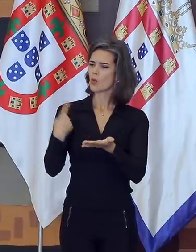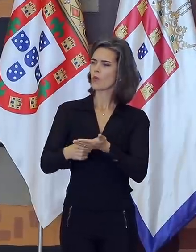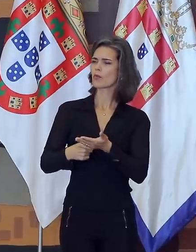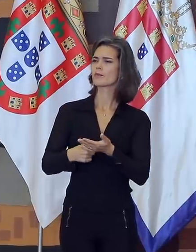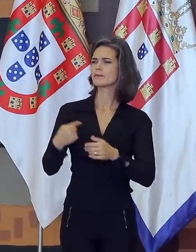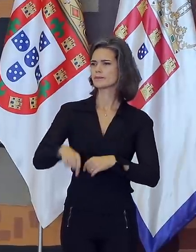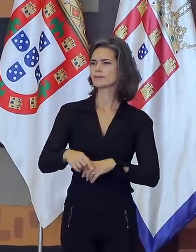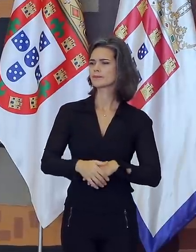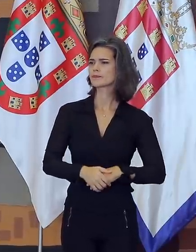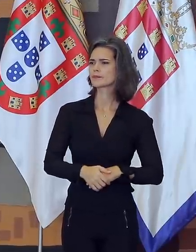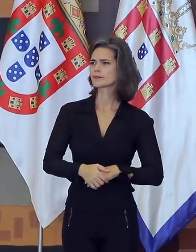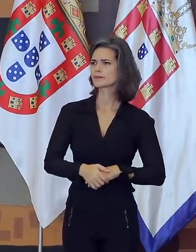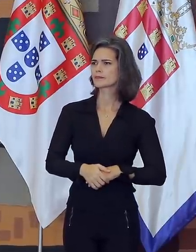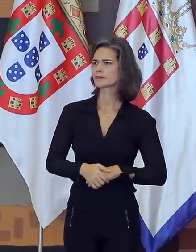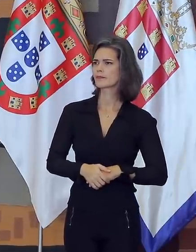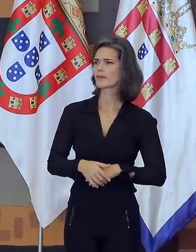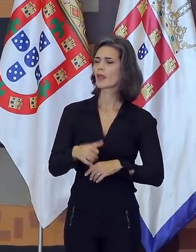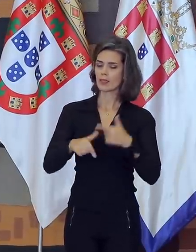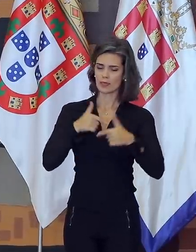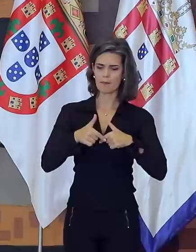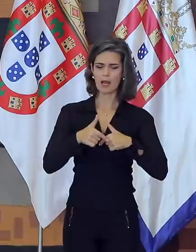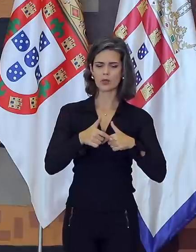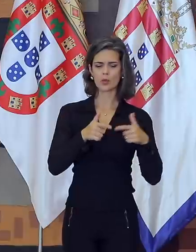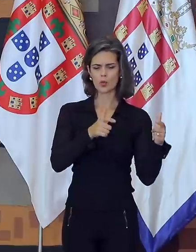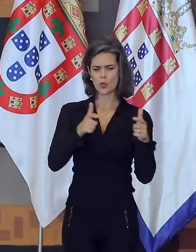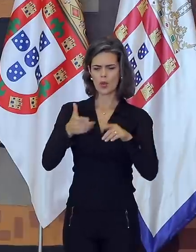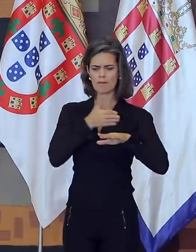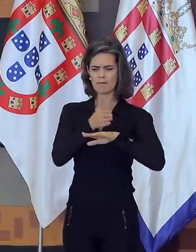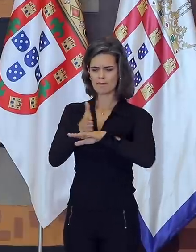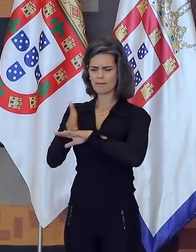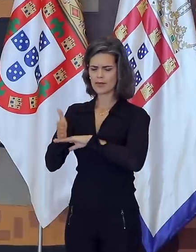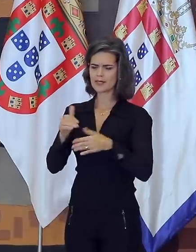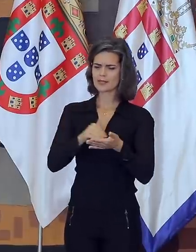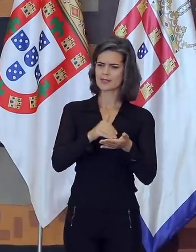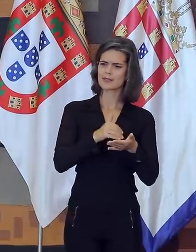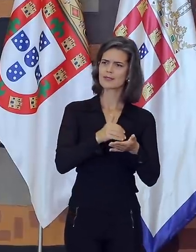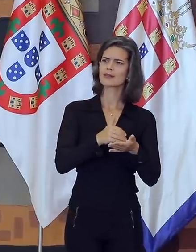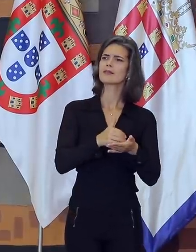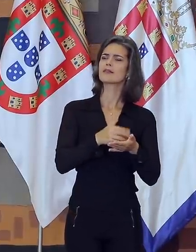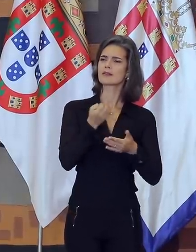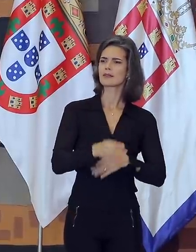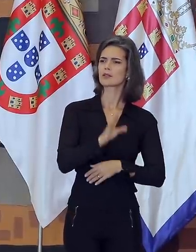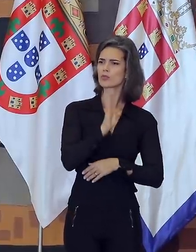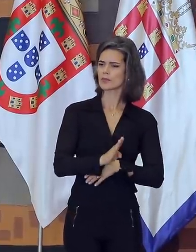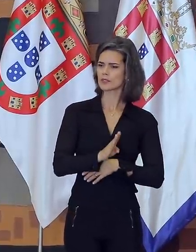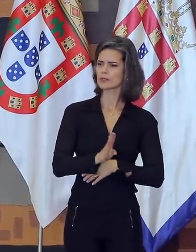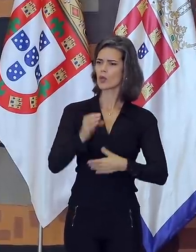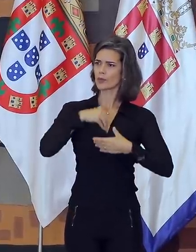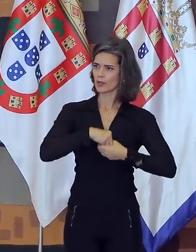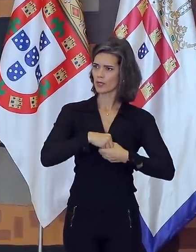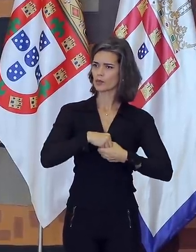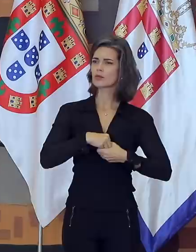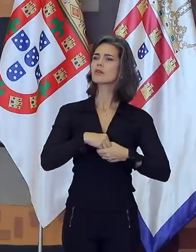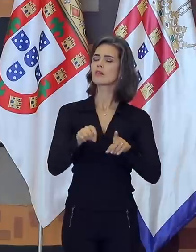Muito trabalho em distintas frentes, muito trabalho na Secretaria de Estado, para dentro da casa, nas atividades